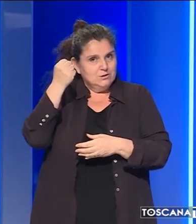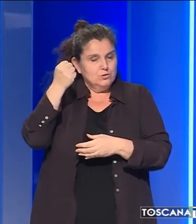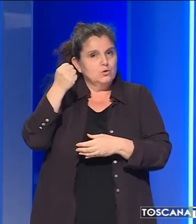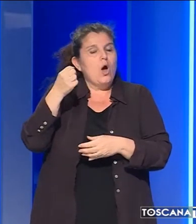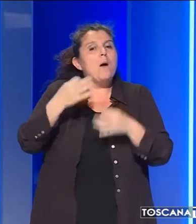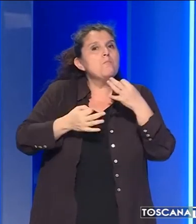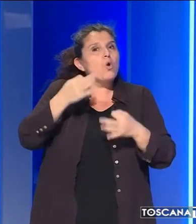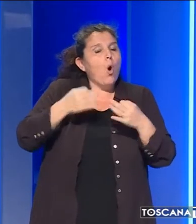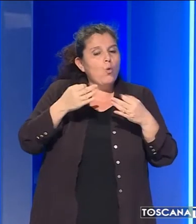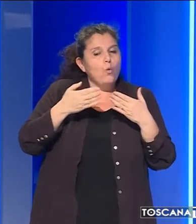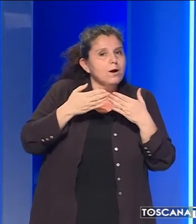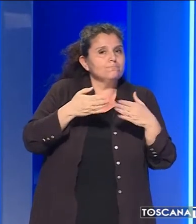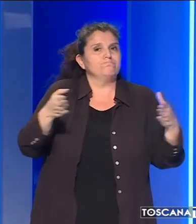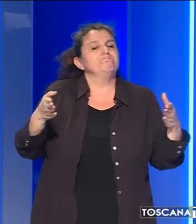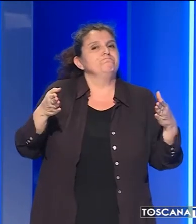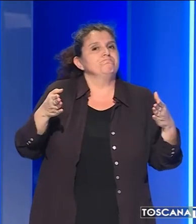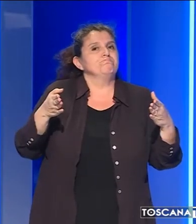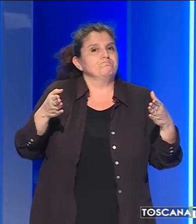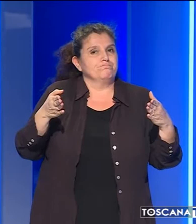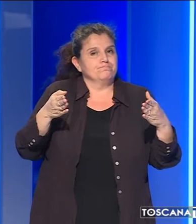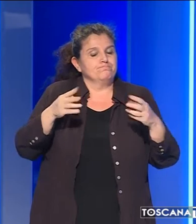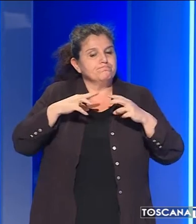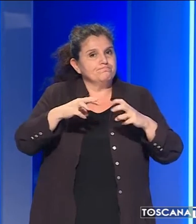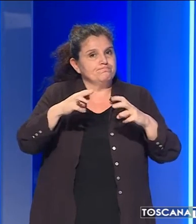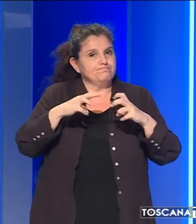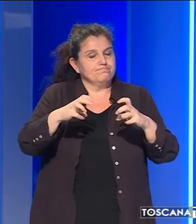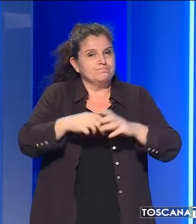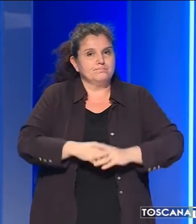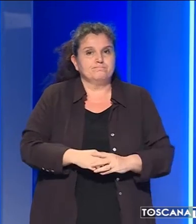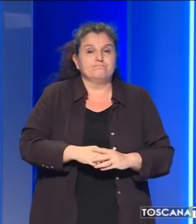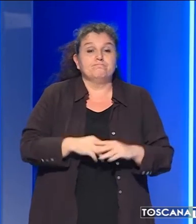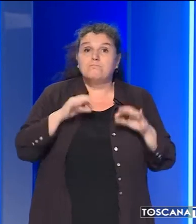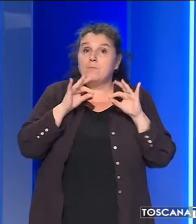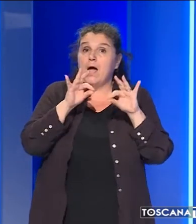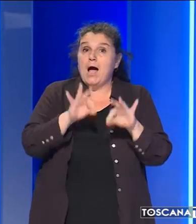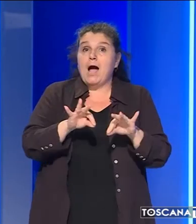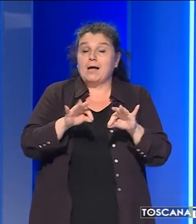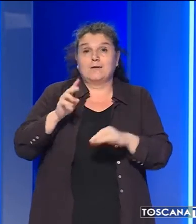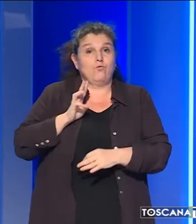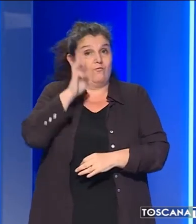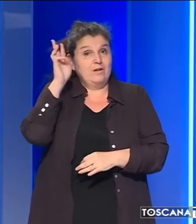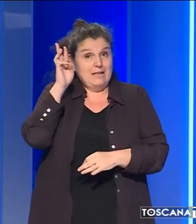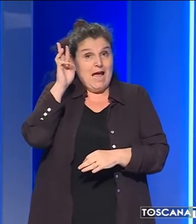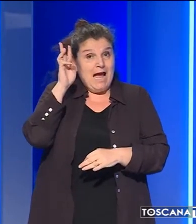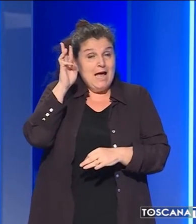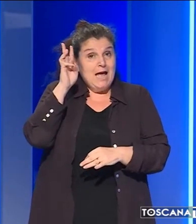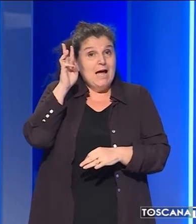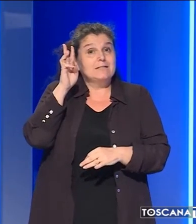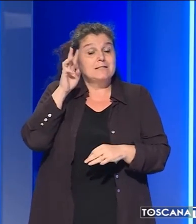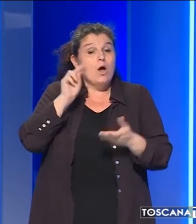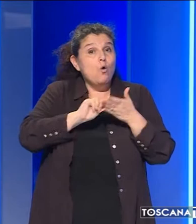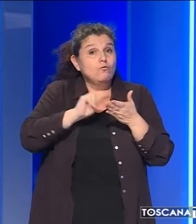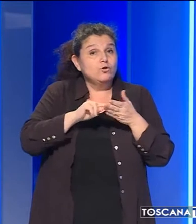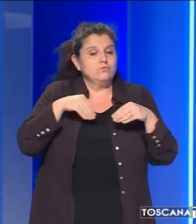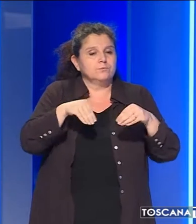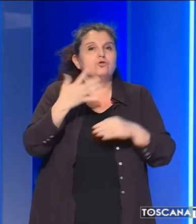la Procura ha aperto un fascicolo. All'arrivo delle fiamme gialle negli uffici erano presenti